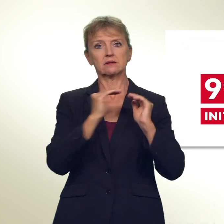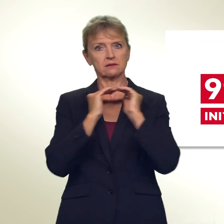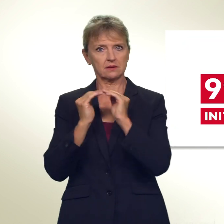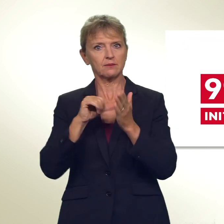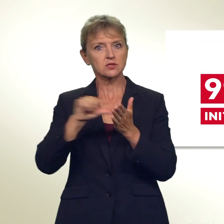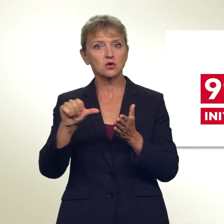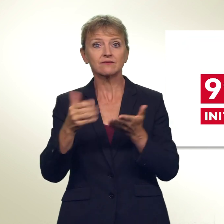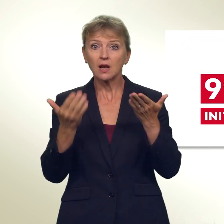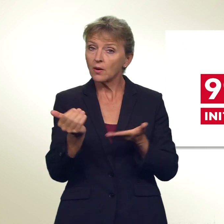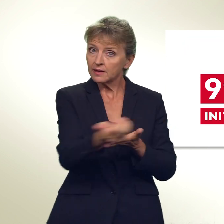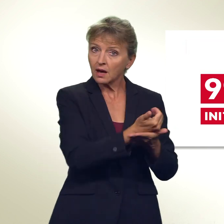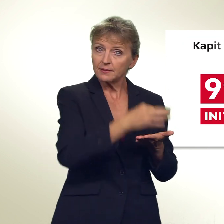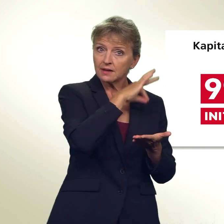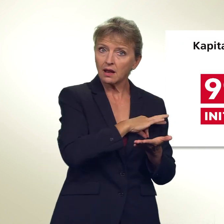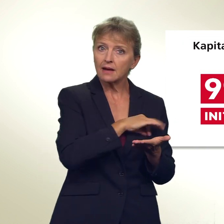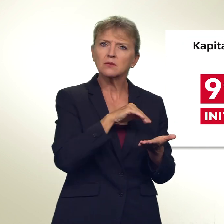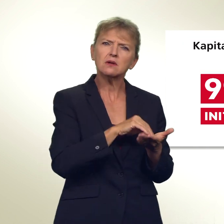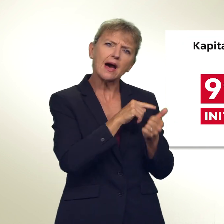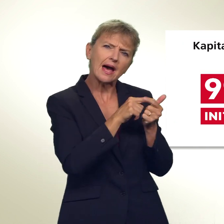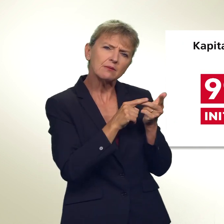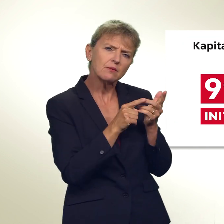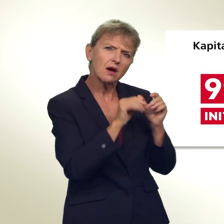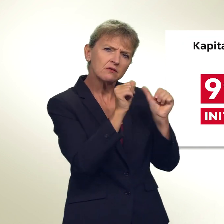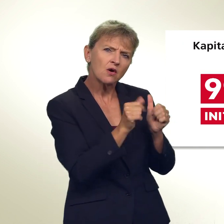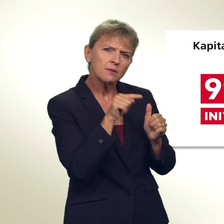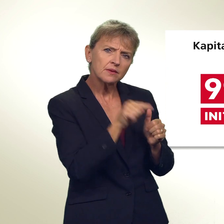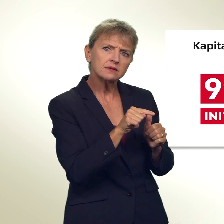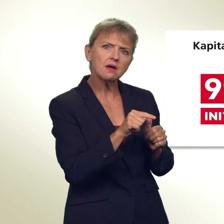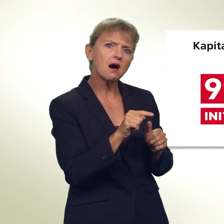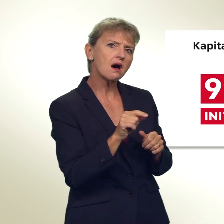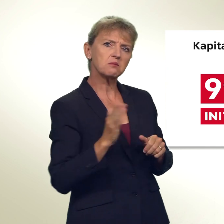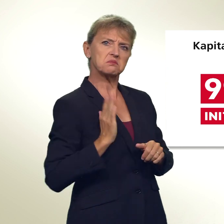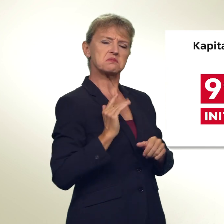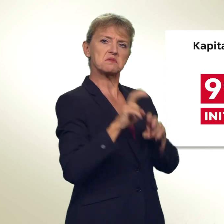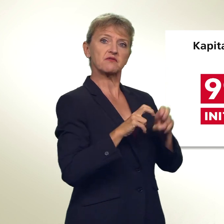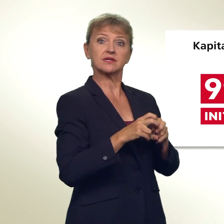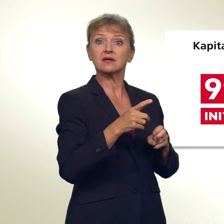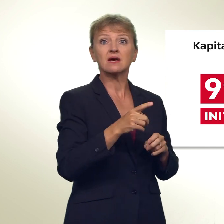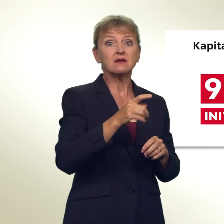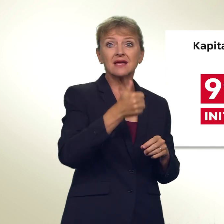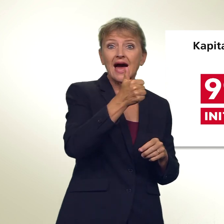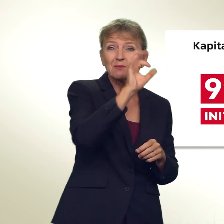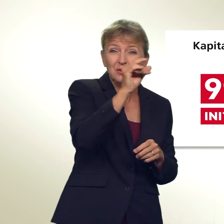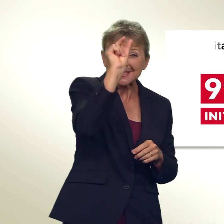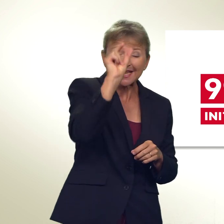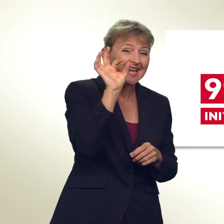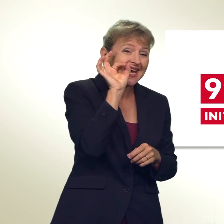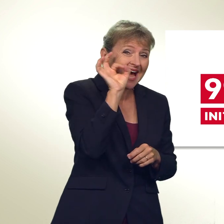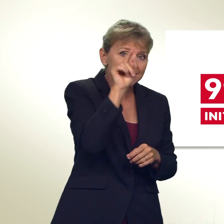Kapitaleinkommen auf verschiedene Arten steuerlich privilegiert. Davon profitierten die reichsten 1%, die mit Geld spekulierten.